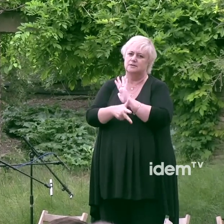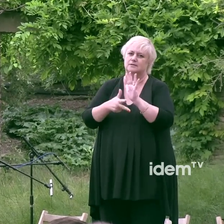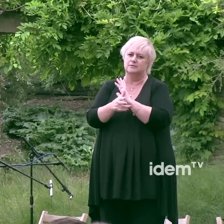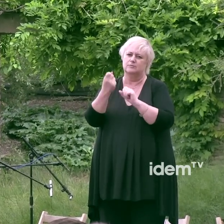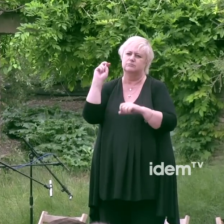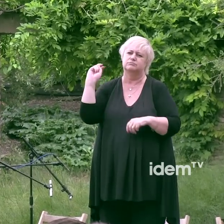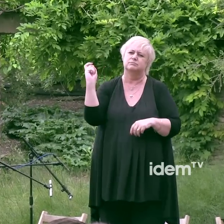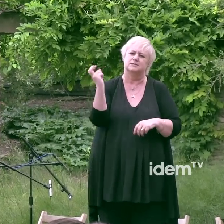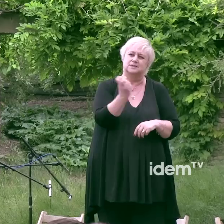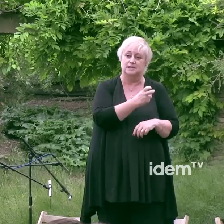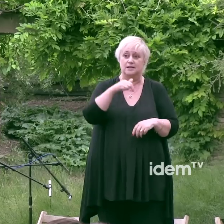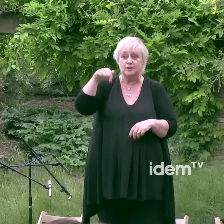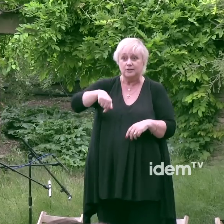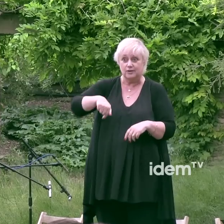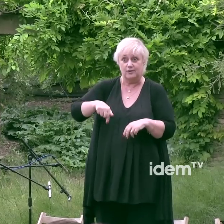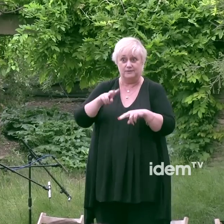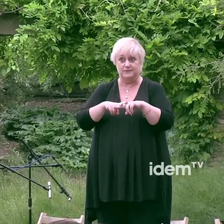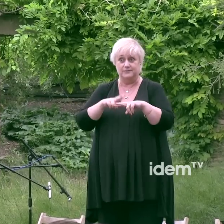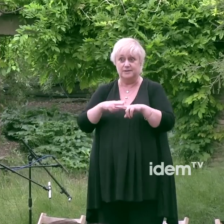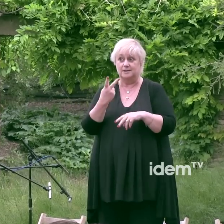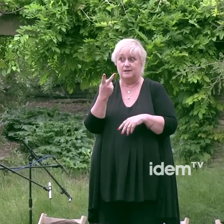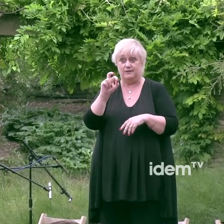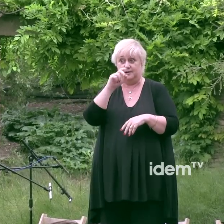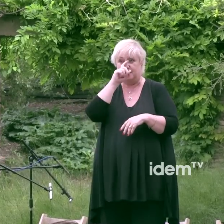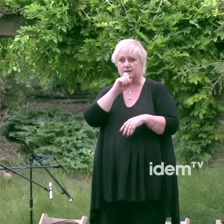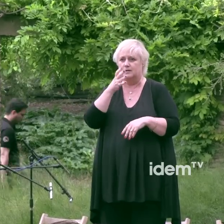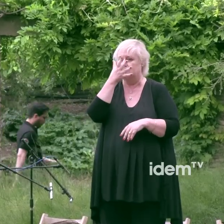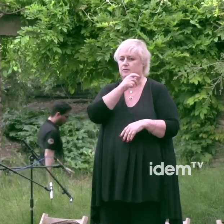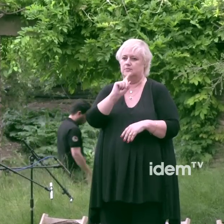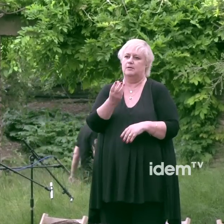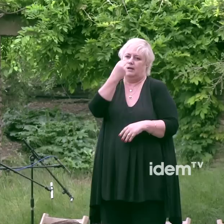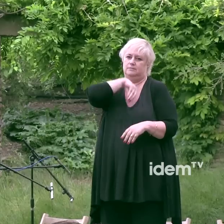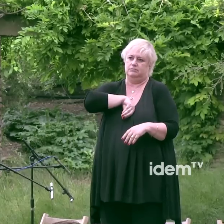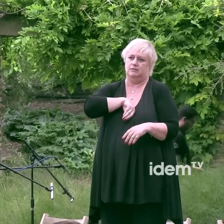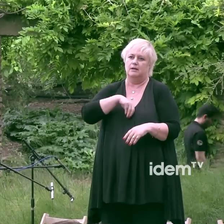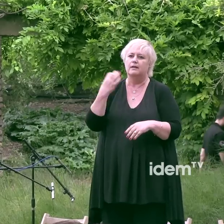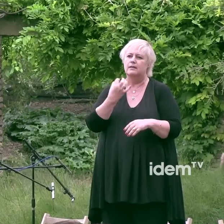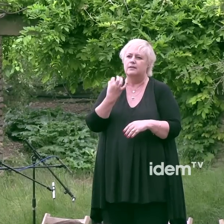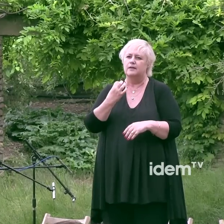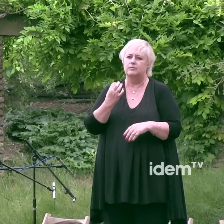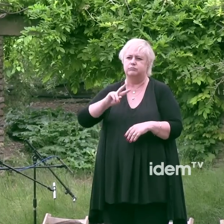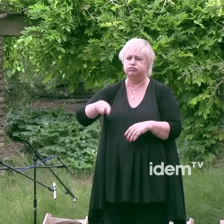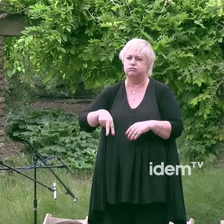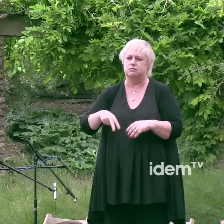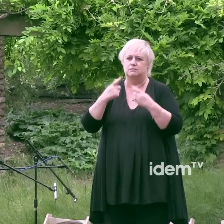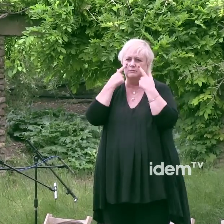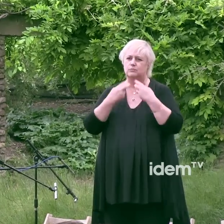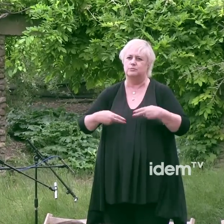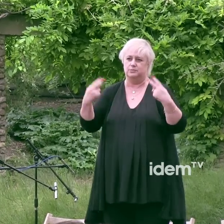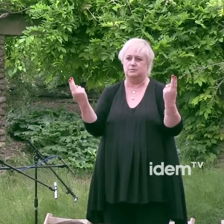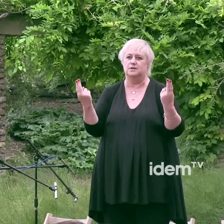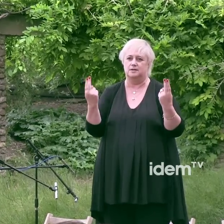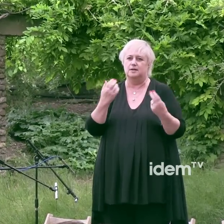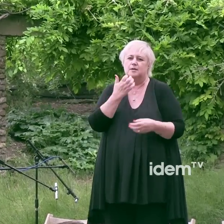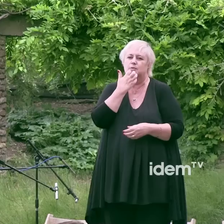commemorar aquesta vintena edició, no podem obviar, perquè són realitats que no mereixen ser oblidades. No